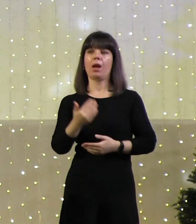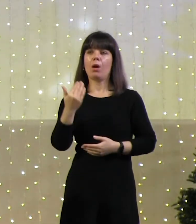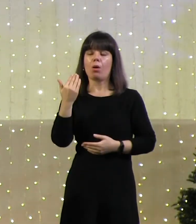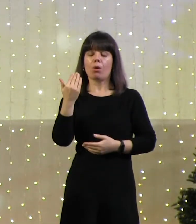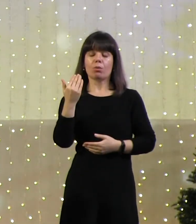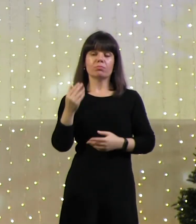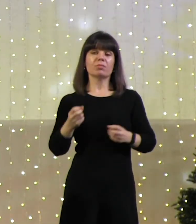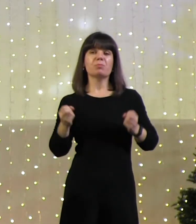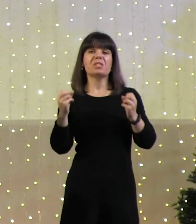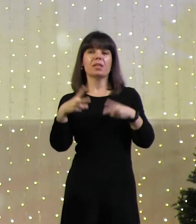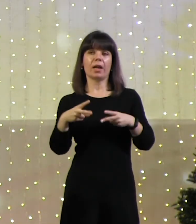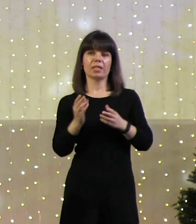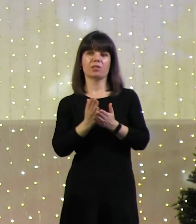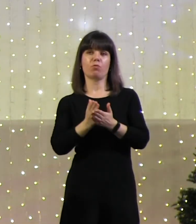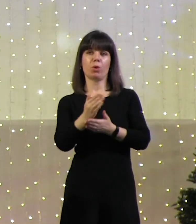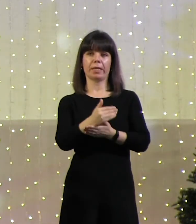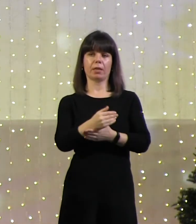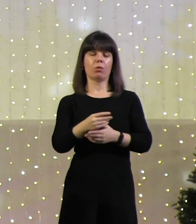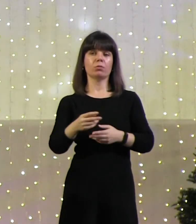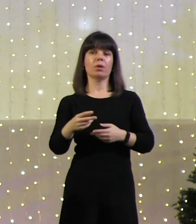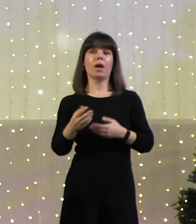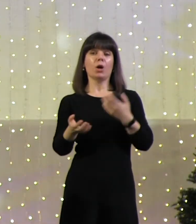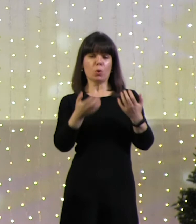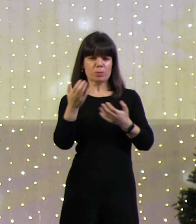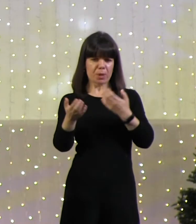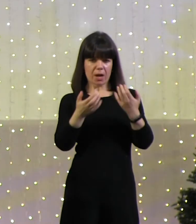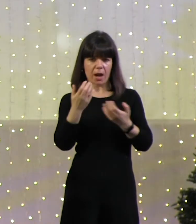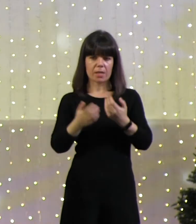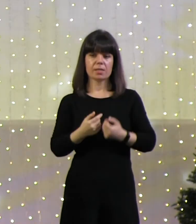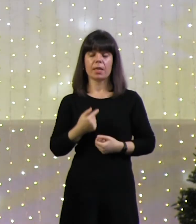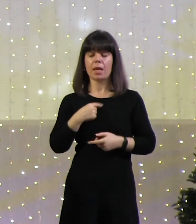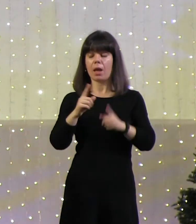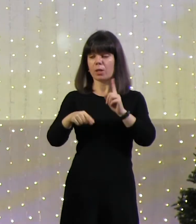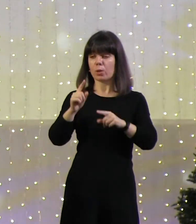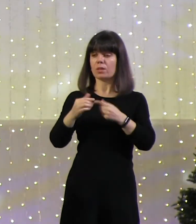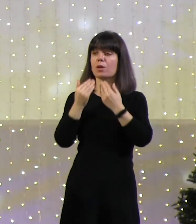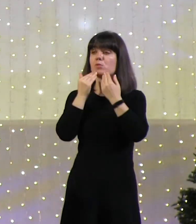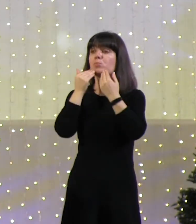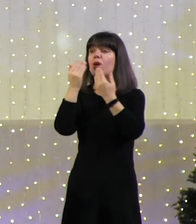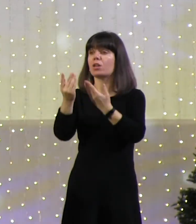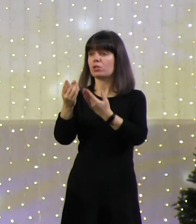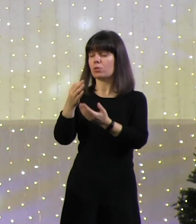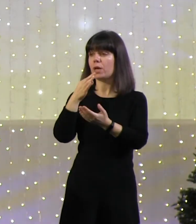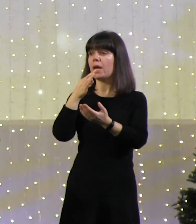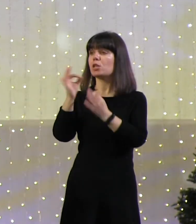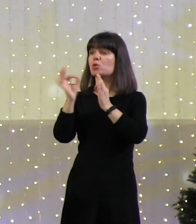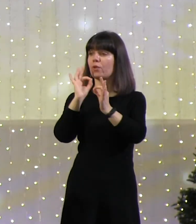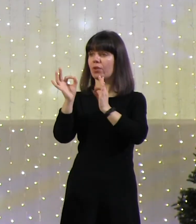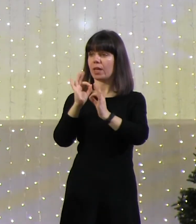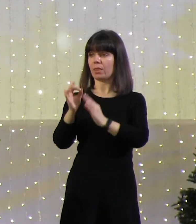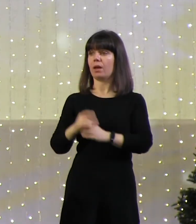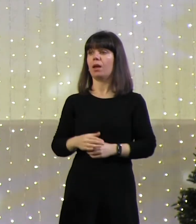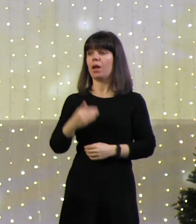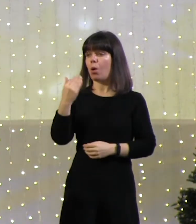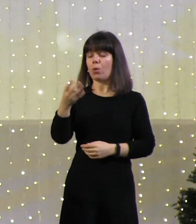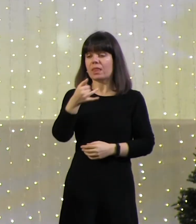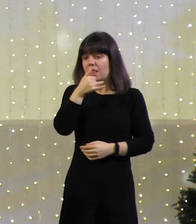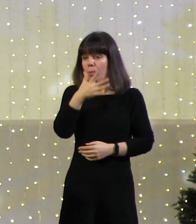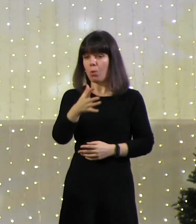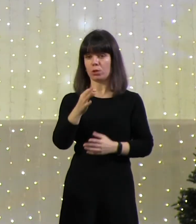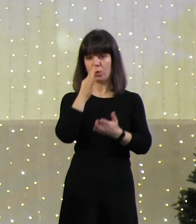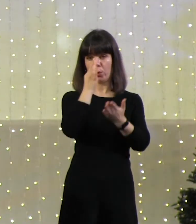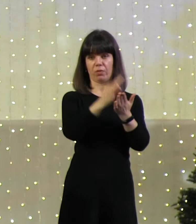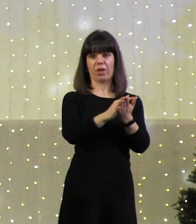варится, я знаю, он разбирается, я иногда спрашиваю его совета, скажи. Он, бедняга, два слова связать не может. Он что-то скажет, скажет, скажет,